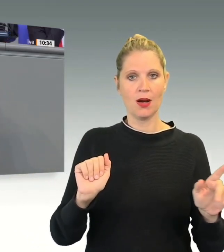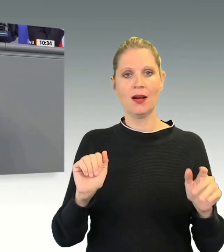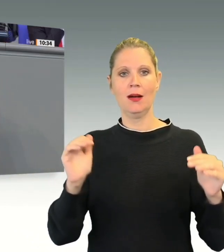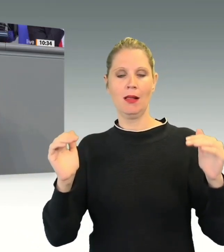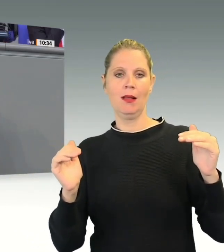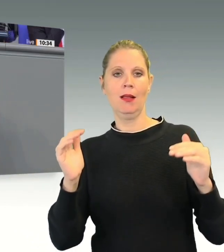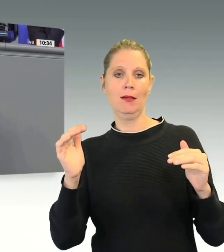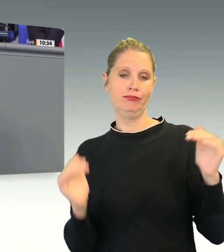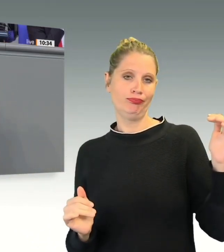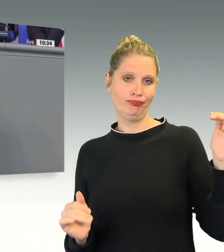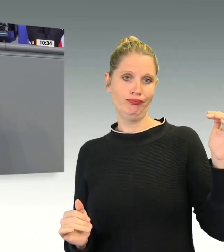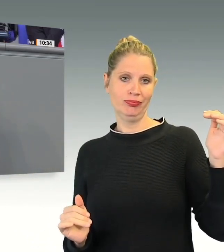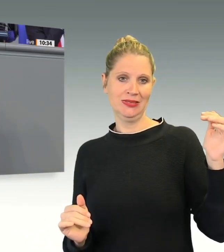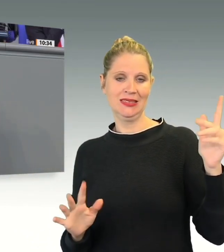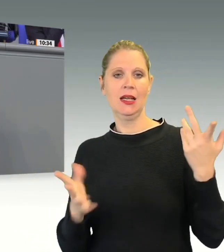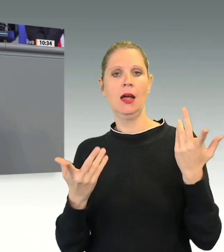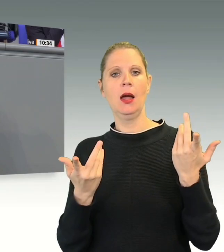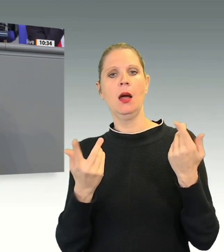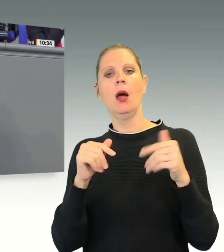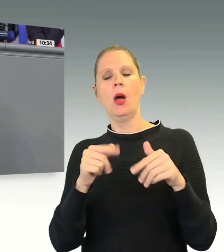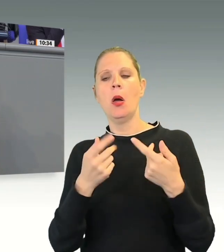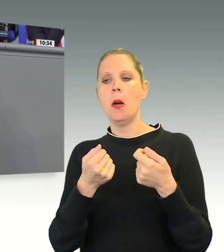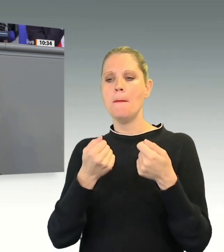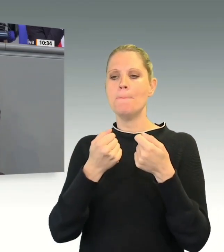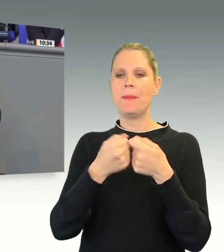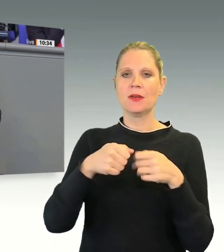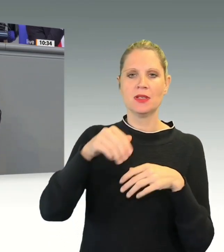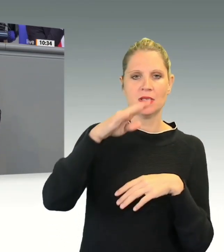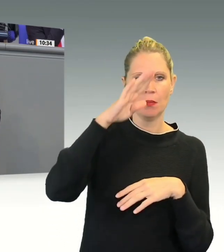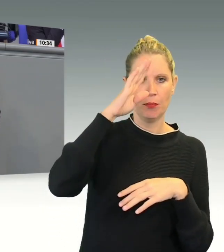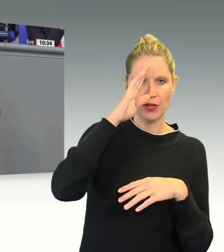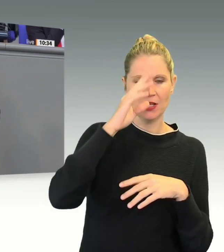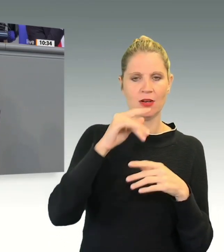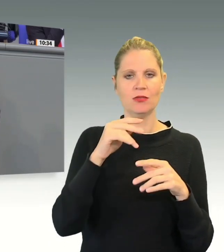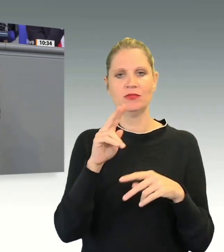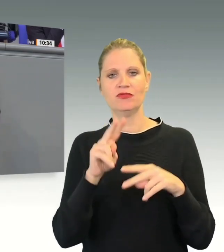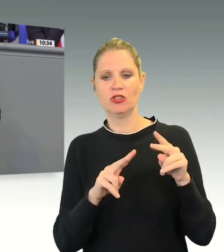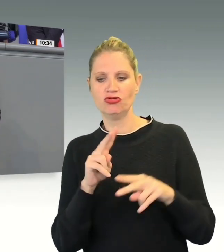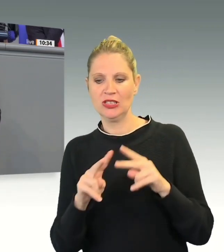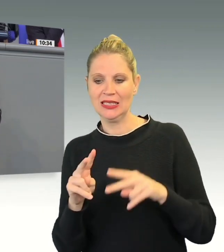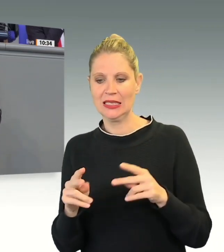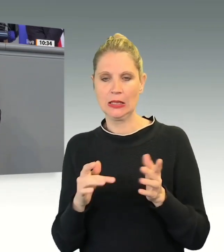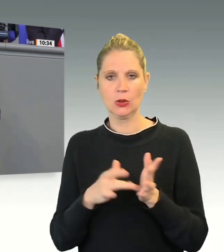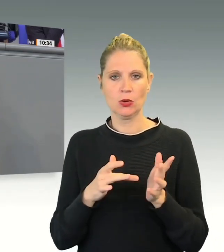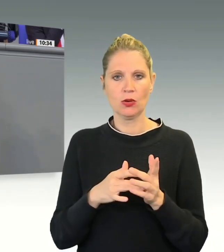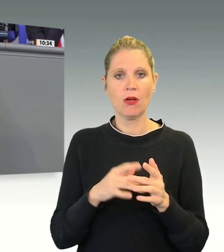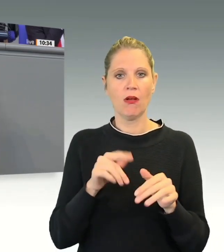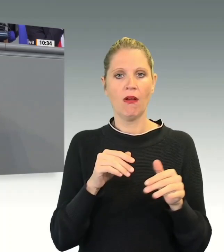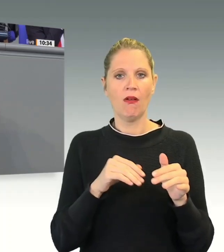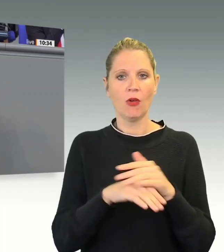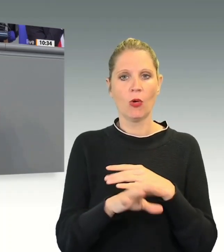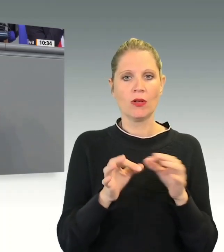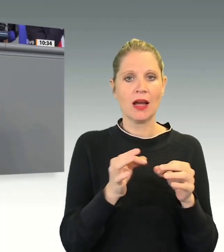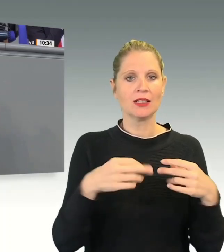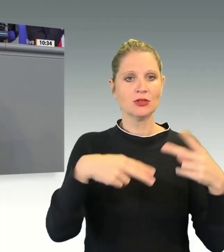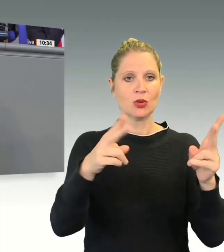Bundespolizei aus unterschiedlichen Gründen am Fluchttag nicht zur Rückführung übergeben wurden. Hier sind die Länder